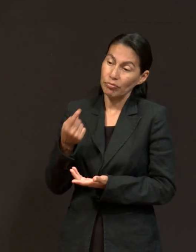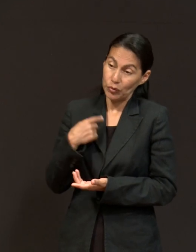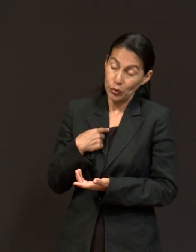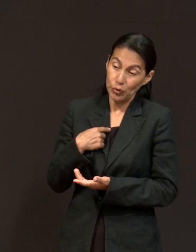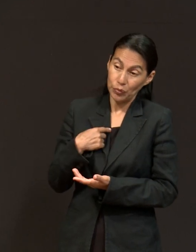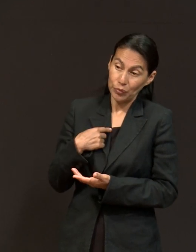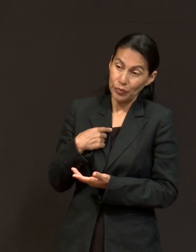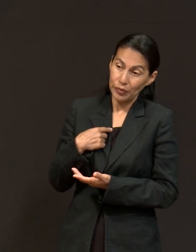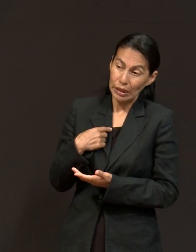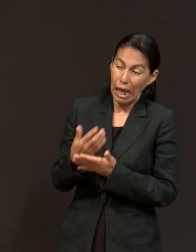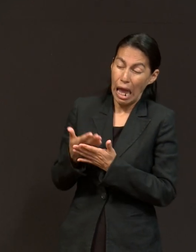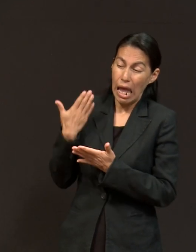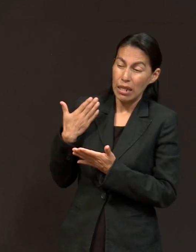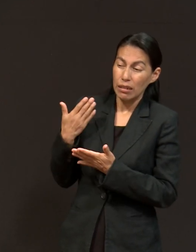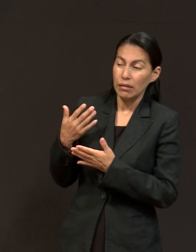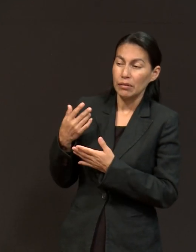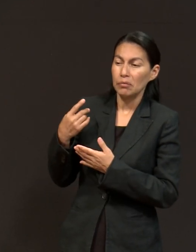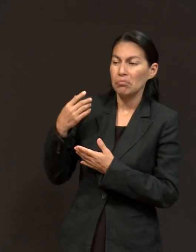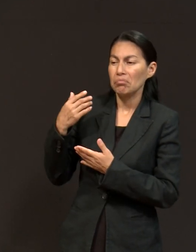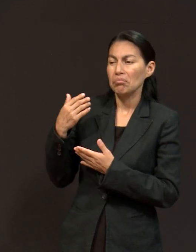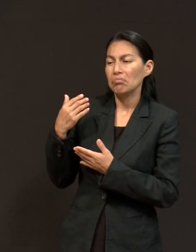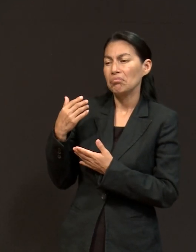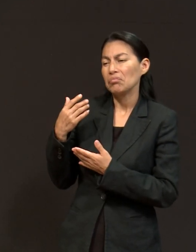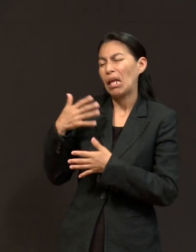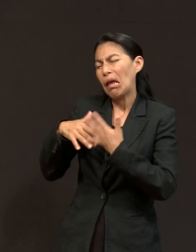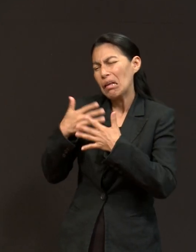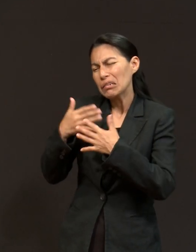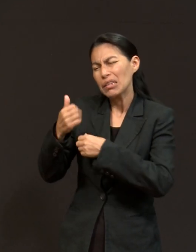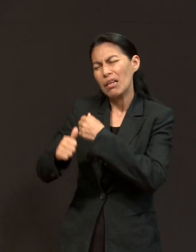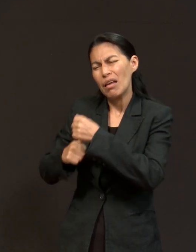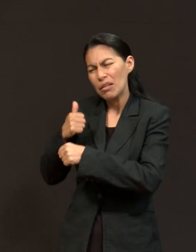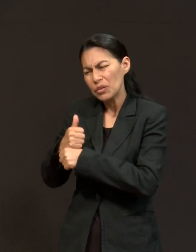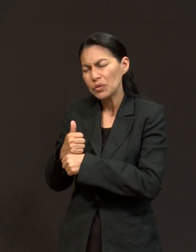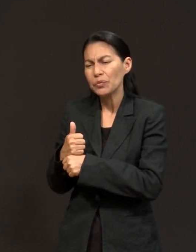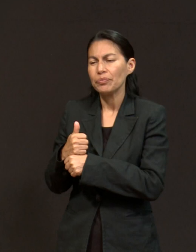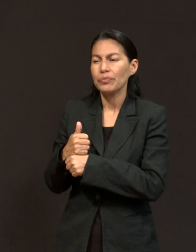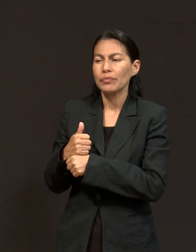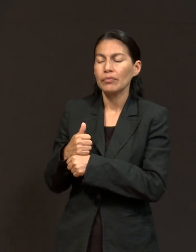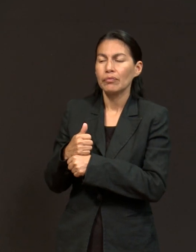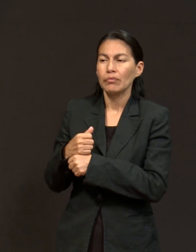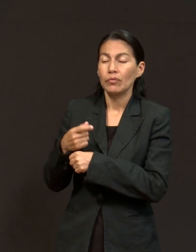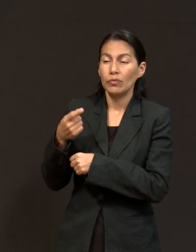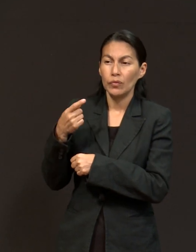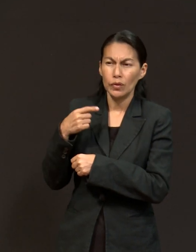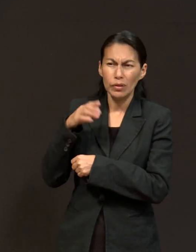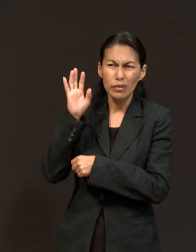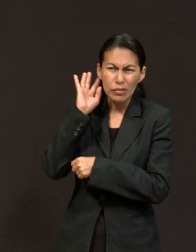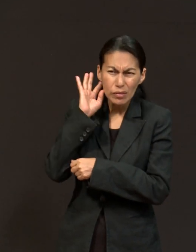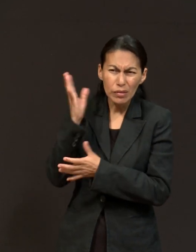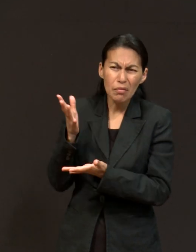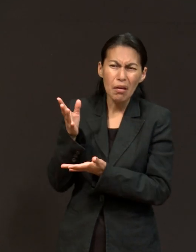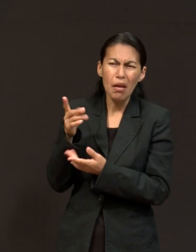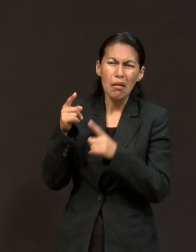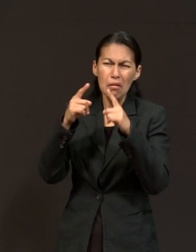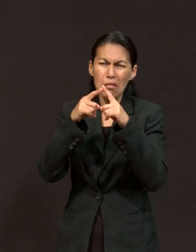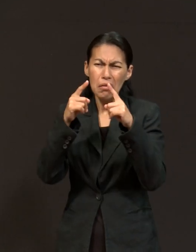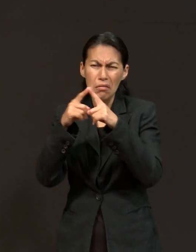bueno, en mi caso, cuando era más pequeña, que tenía aproximadamente 15 años, siempre escuchaba las predicaciones en la